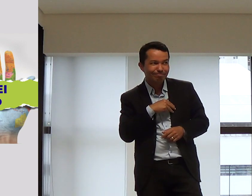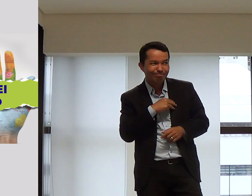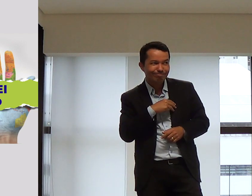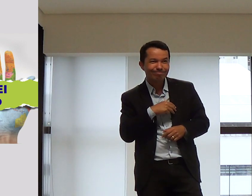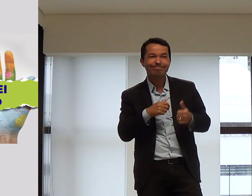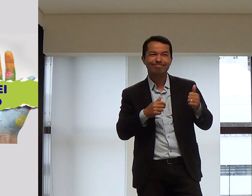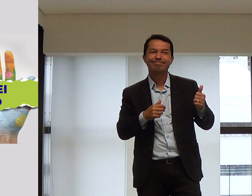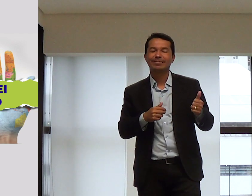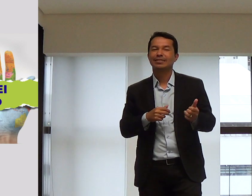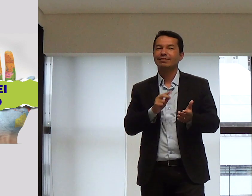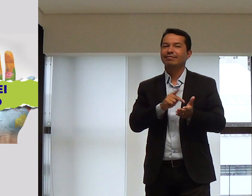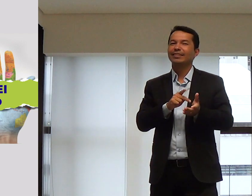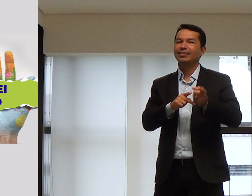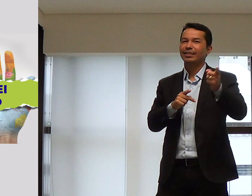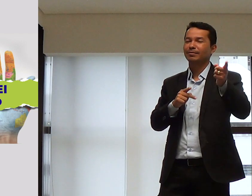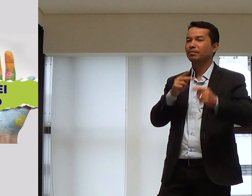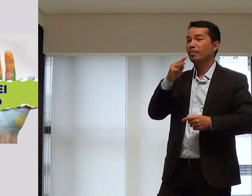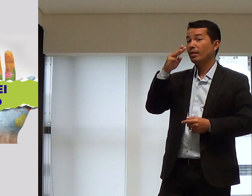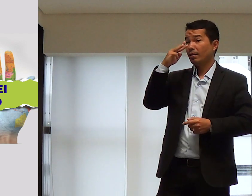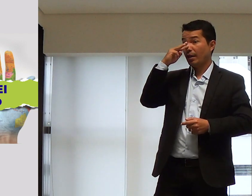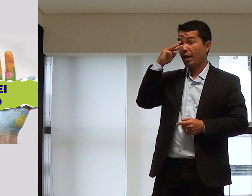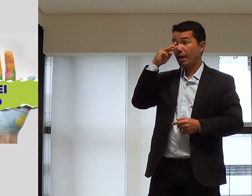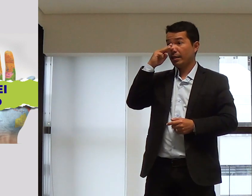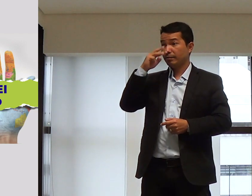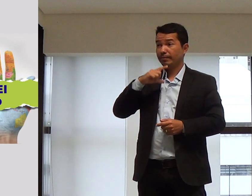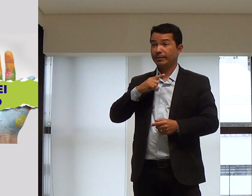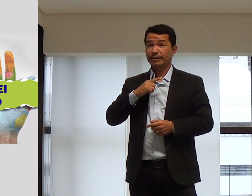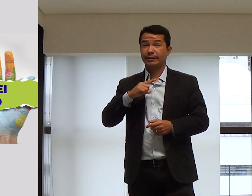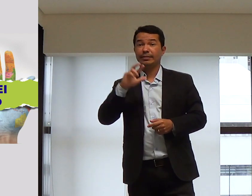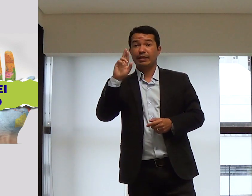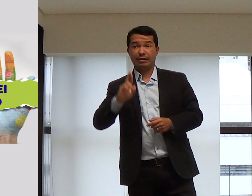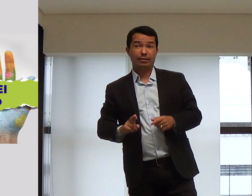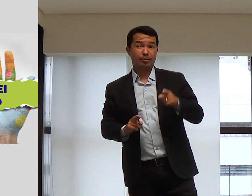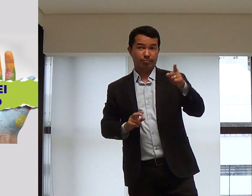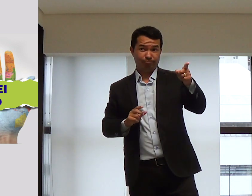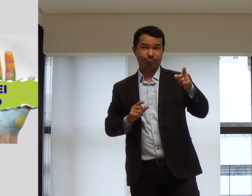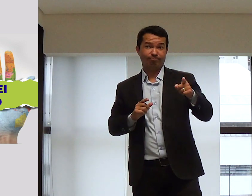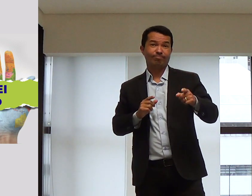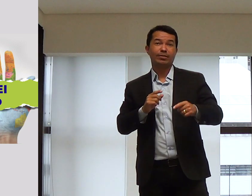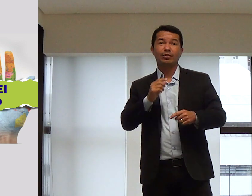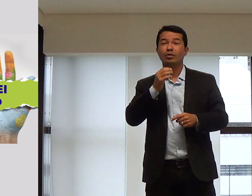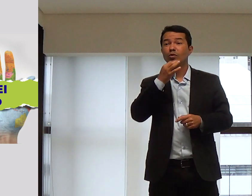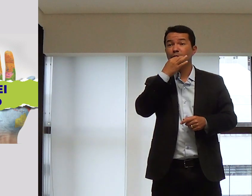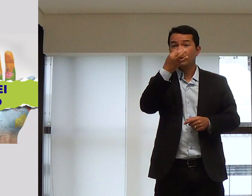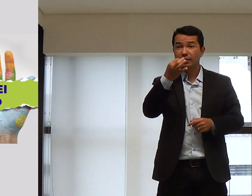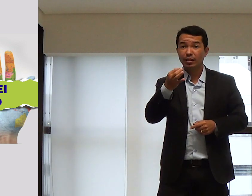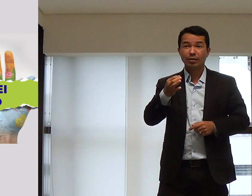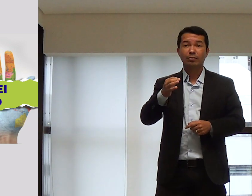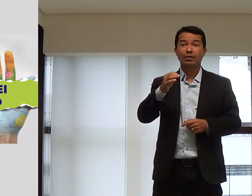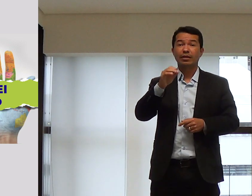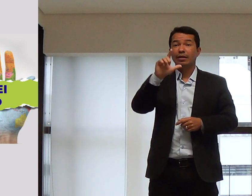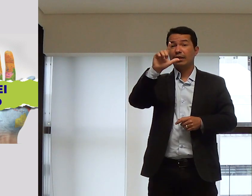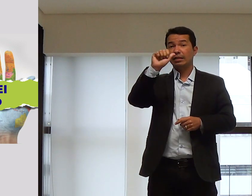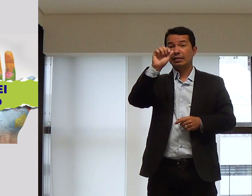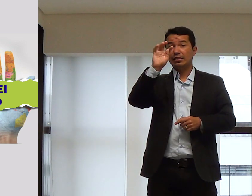Missões. Está certo. Está O Héctor acha que... Ele tem razão. Ele falou algo.